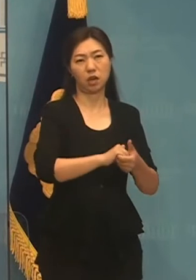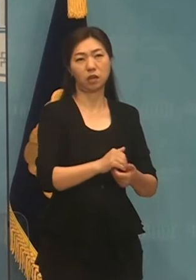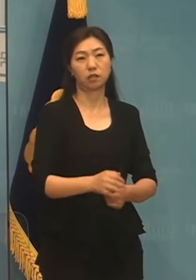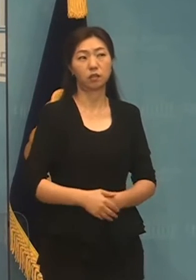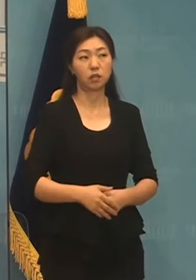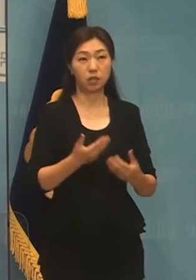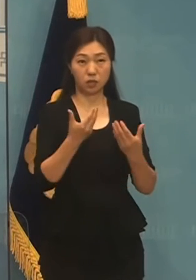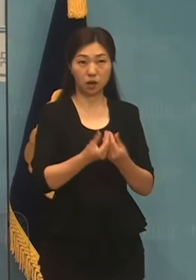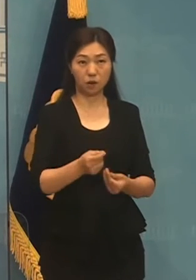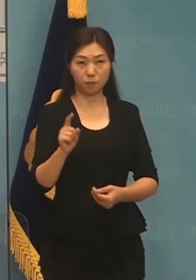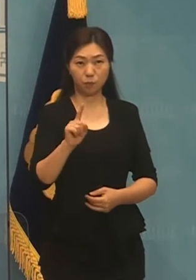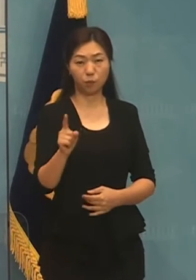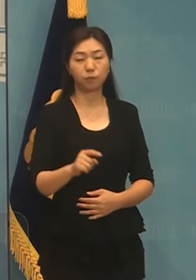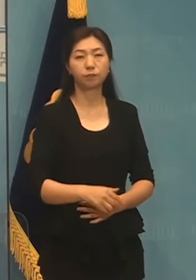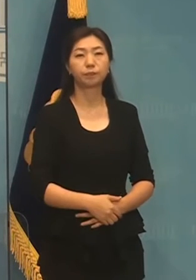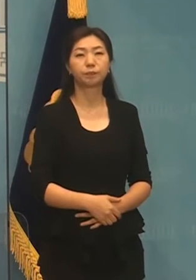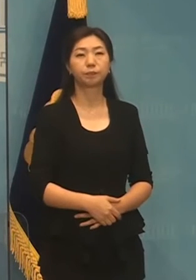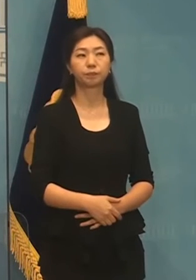들어 보겠습니다.